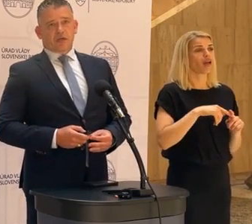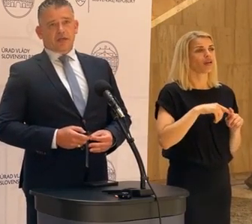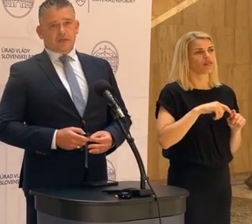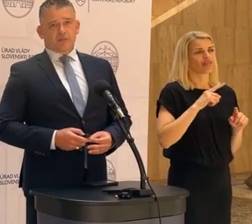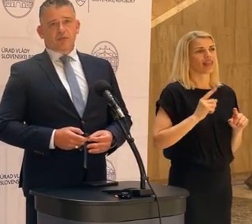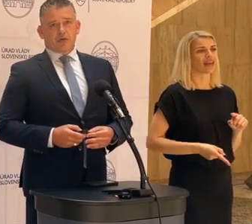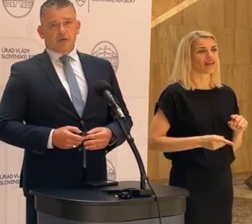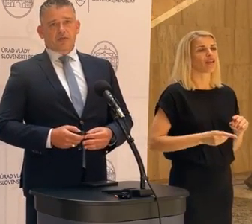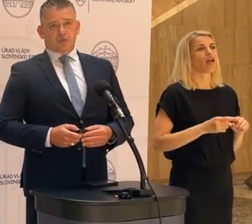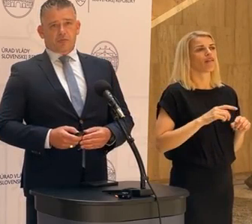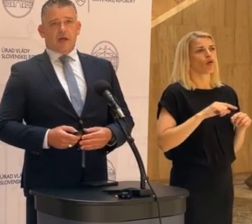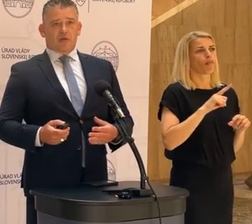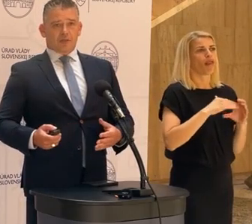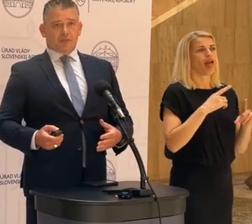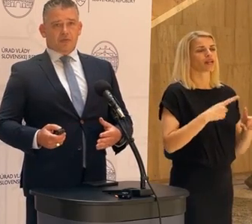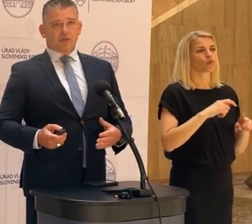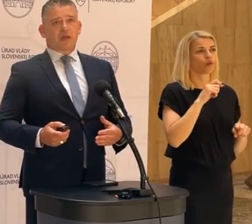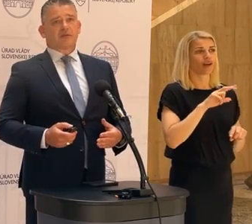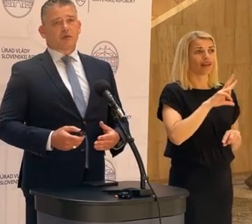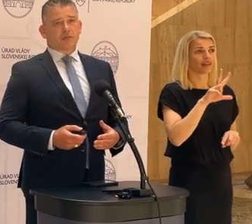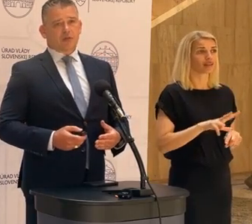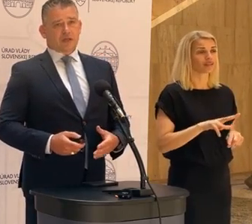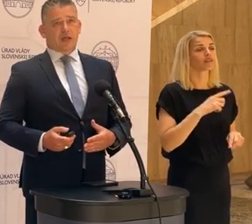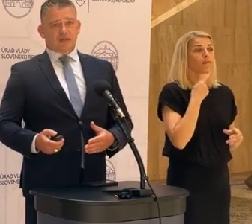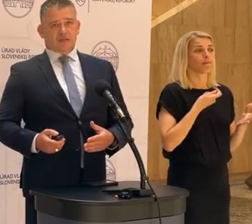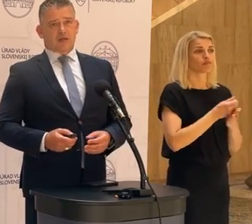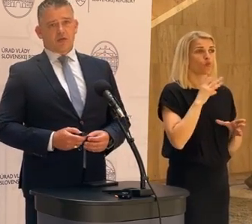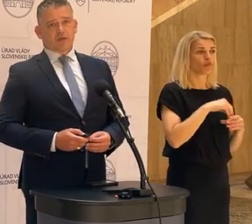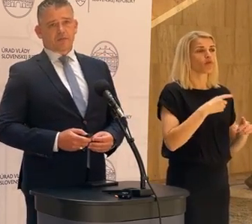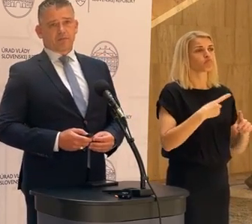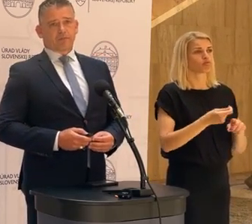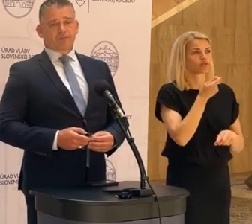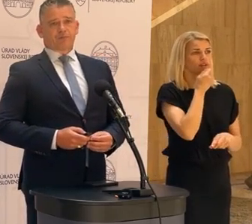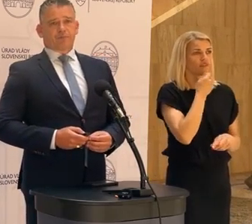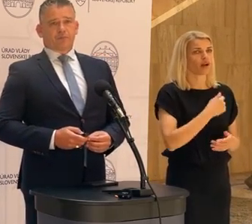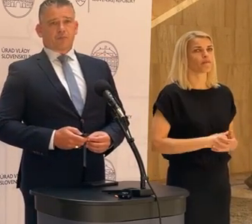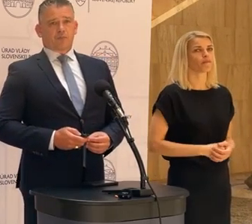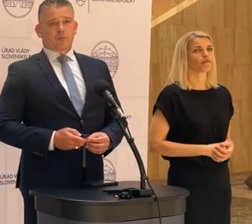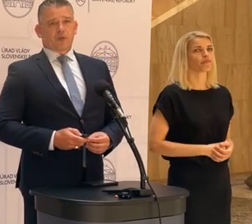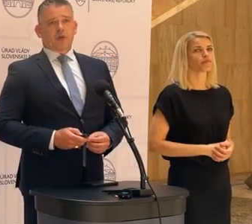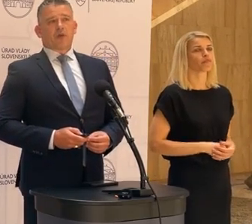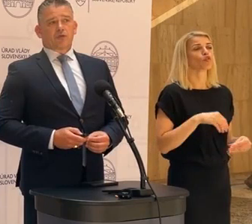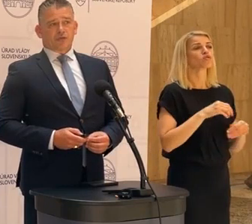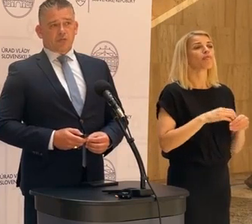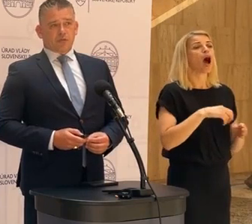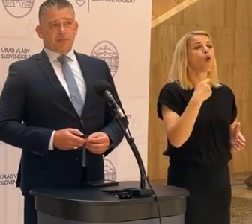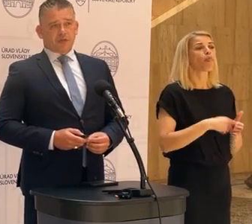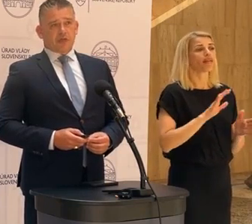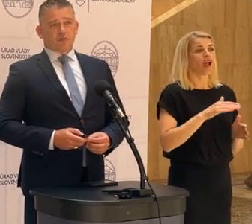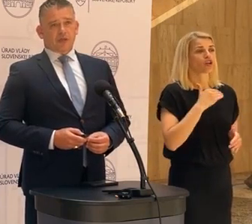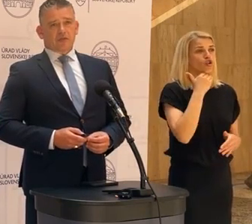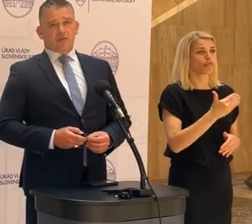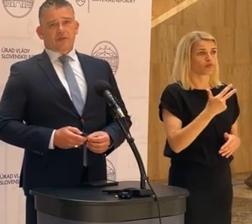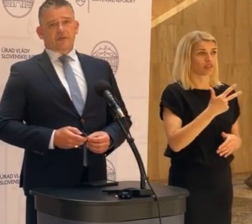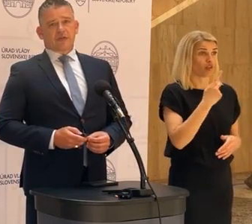zákon Lex Ukrajina 3 bude hovoriť potom aj o príspevku nielen za ubytovanie, ale aj za stravovanie. A to sa bude uplatňovať až po 30. júni? To sa bude